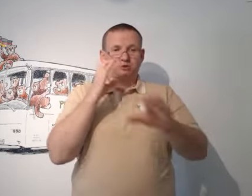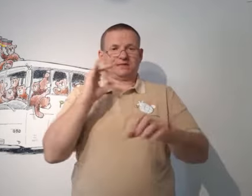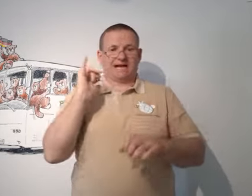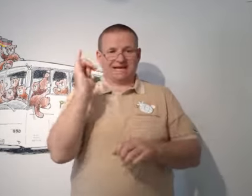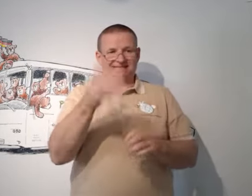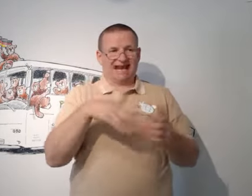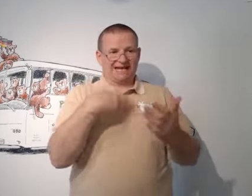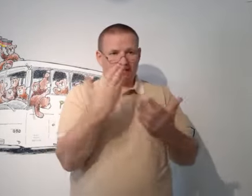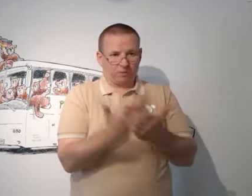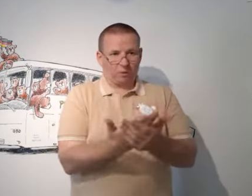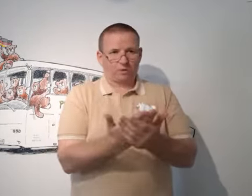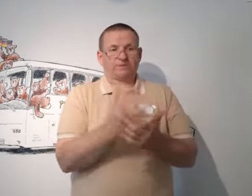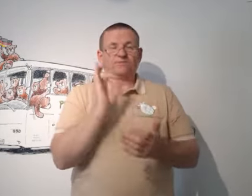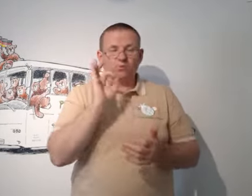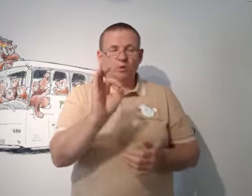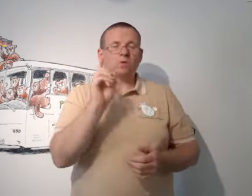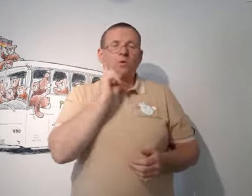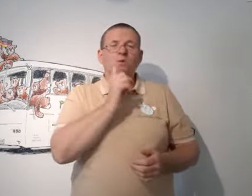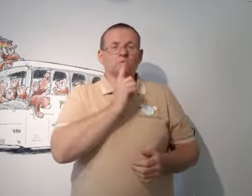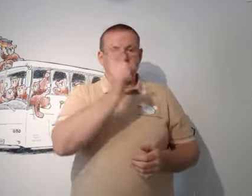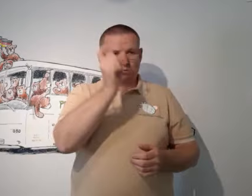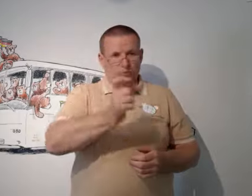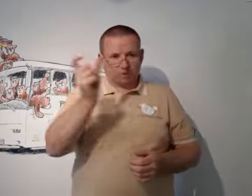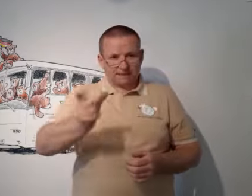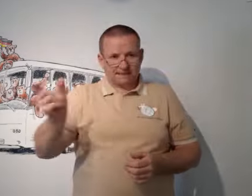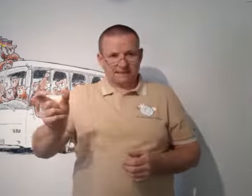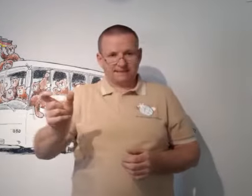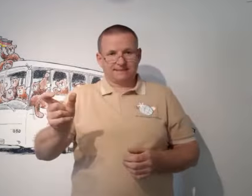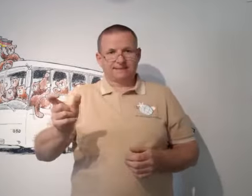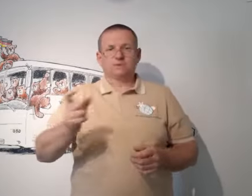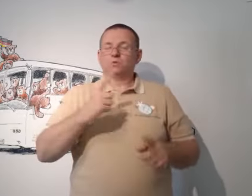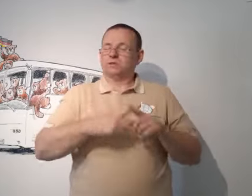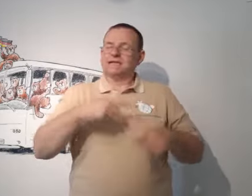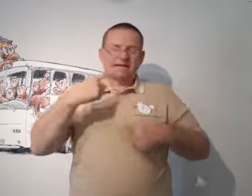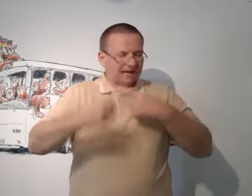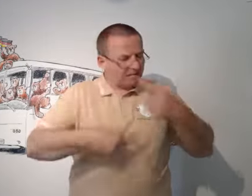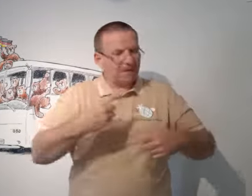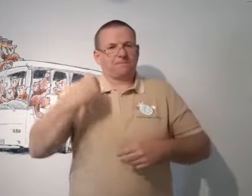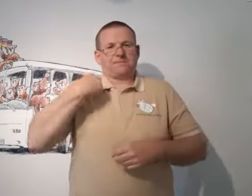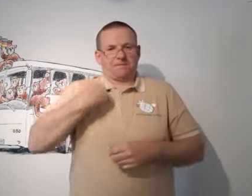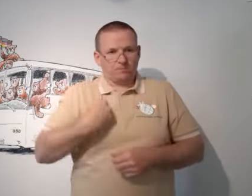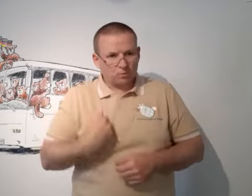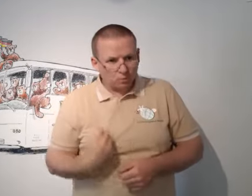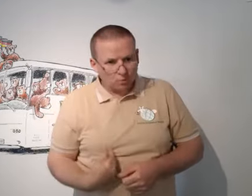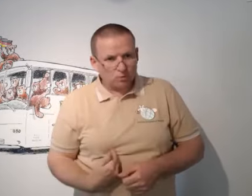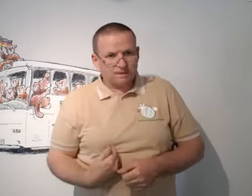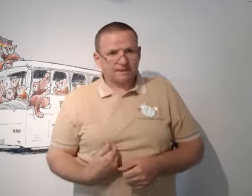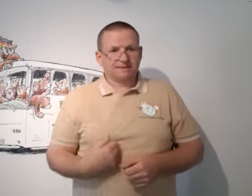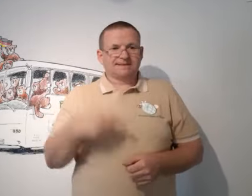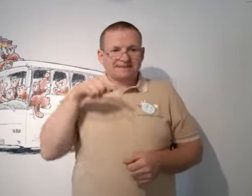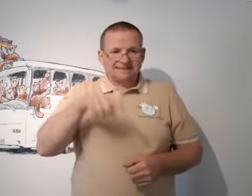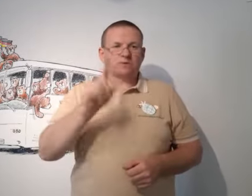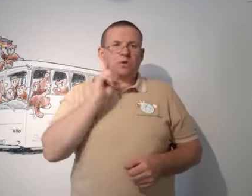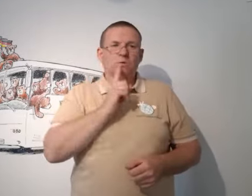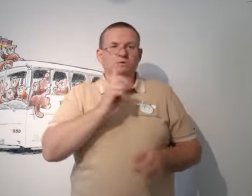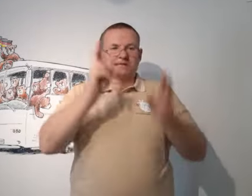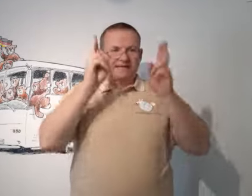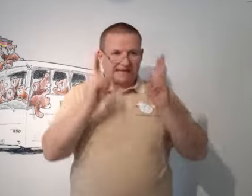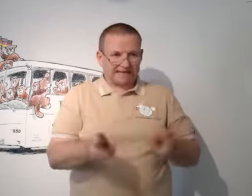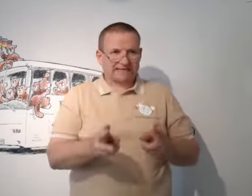Das ist das einzige Angebot an Busreisen für gehörlose Menschen und ich bin stets bemüht,